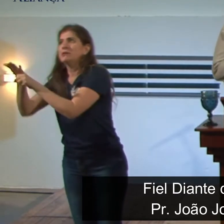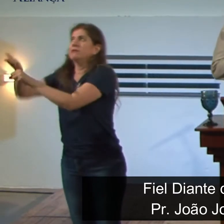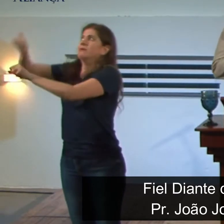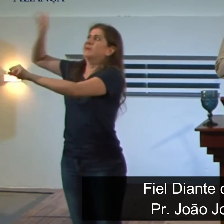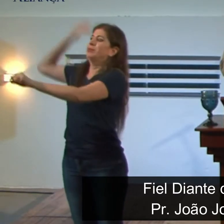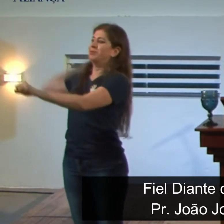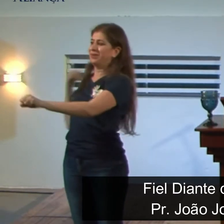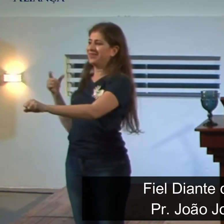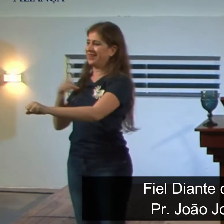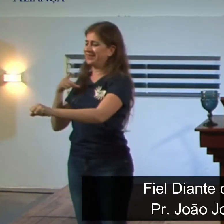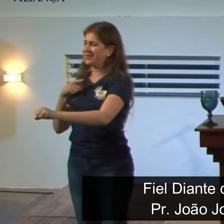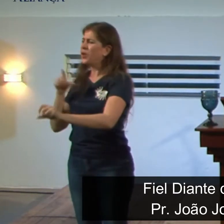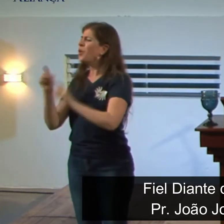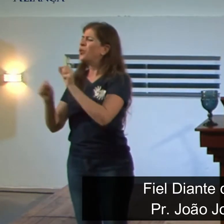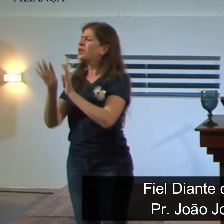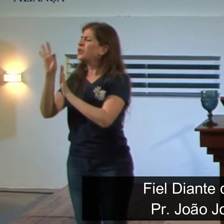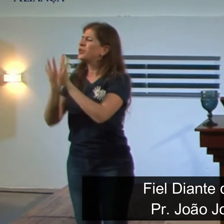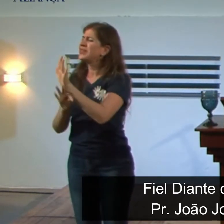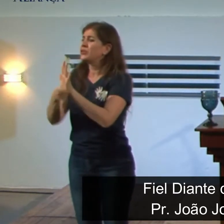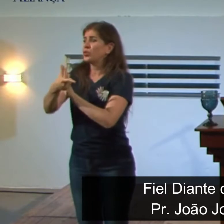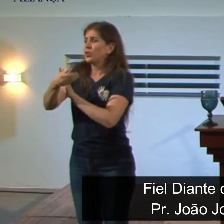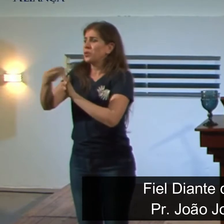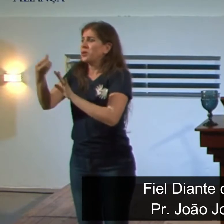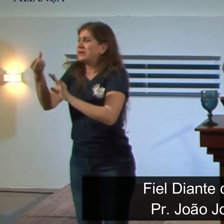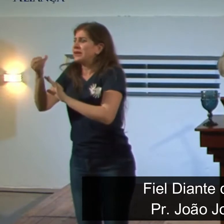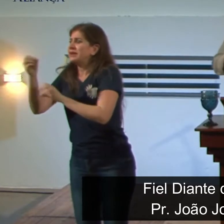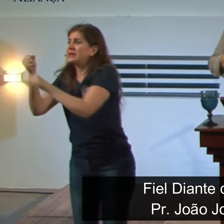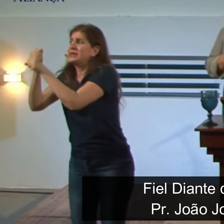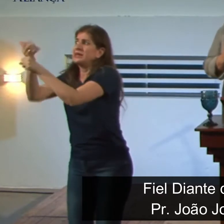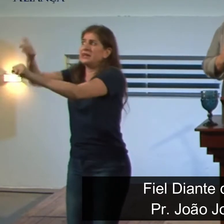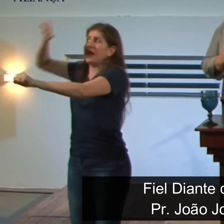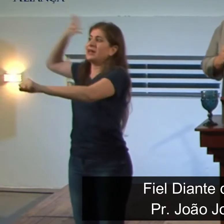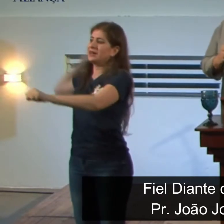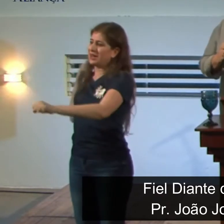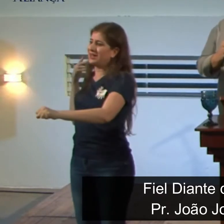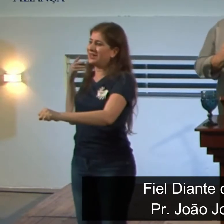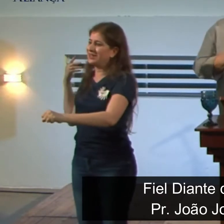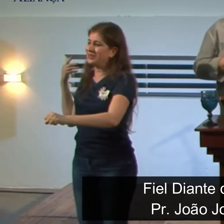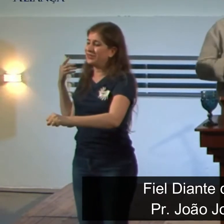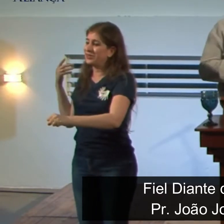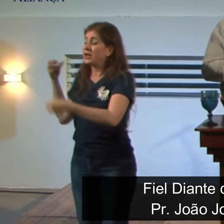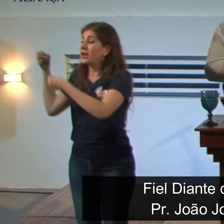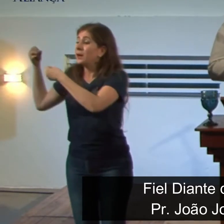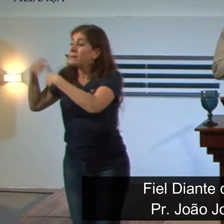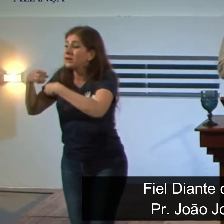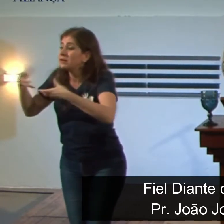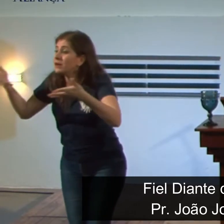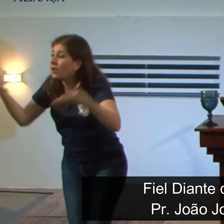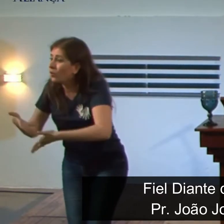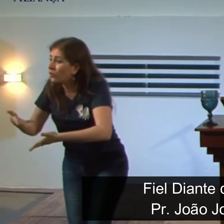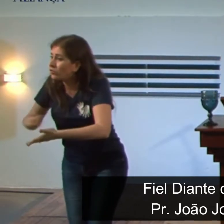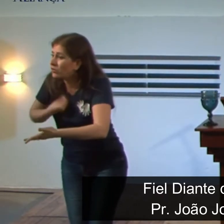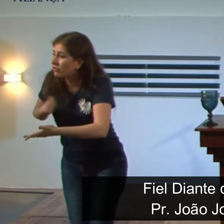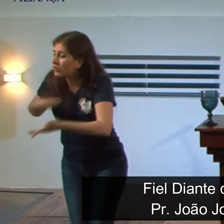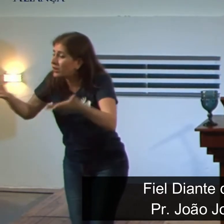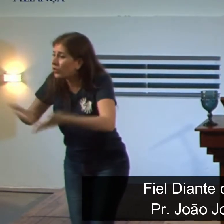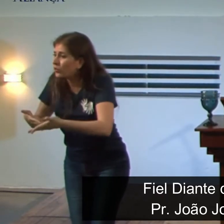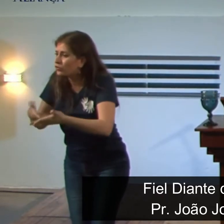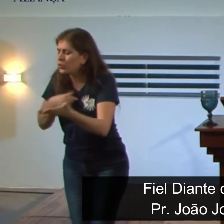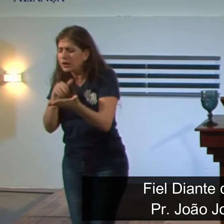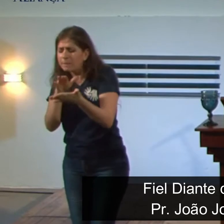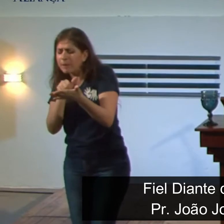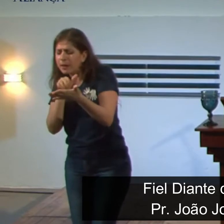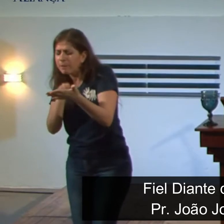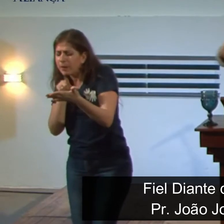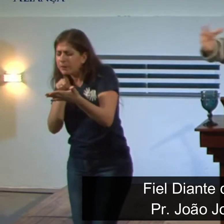O que que esse texto de 2.600 anos atrás pode me instruir no tempo presente? O que eu posso tirar desse